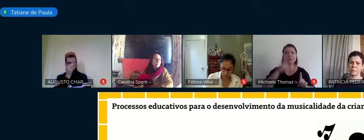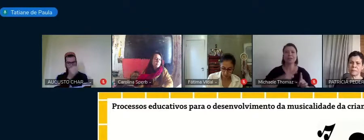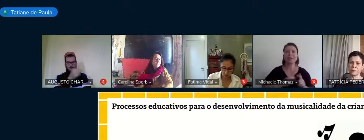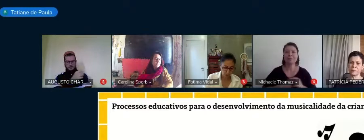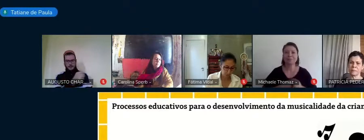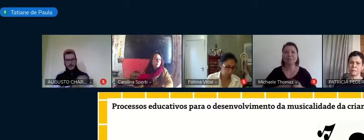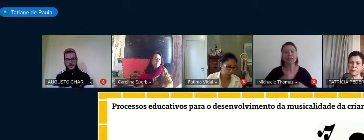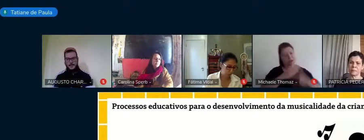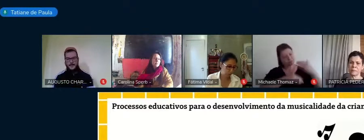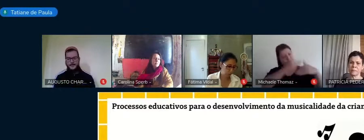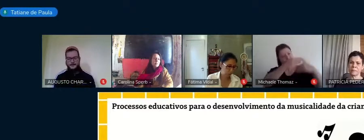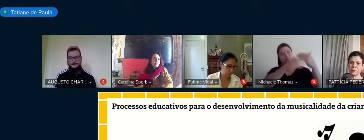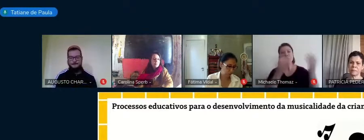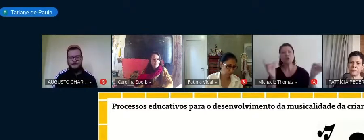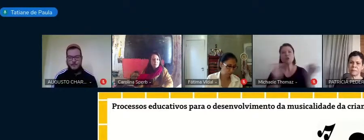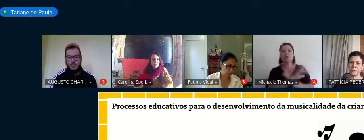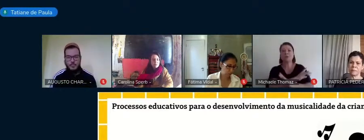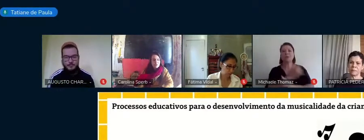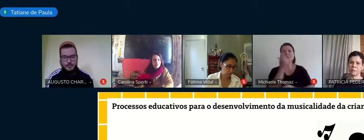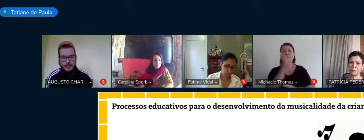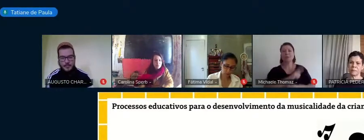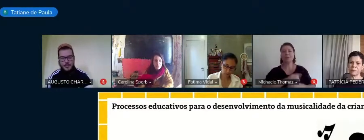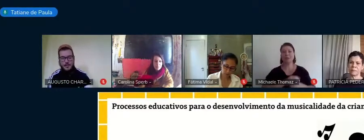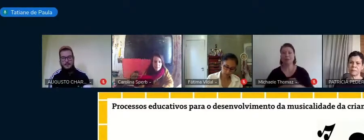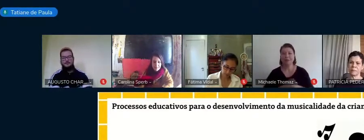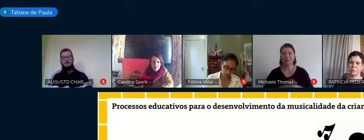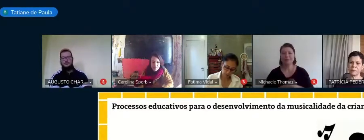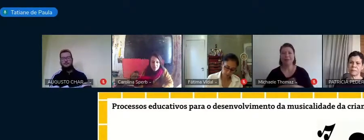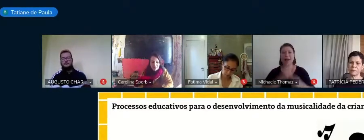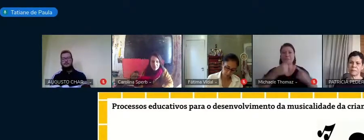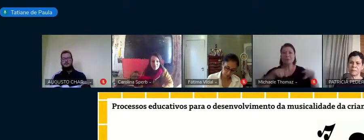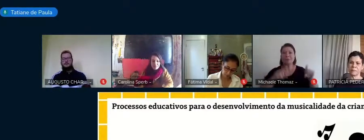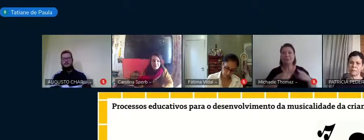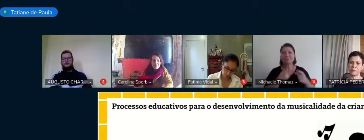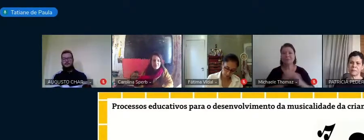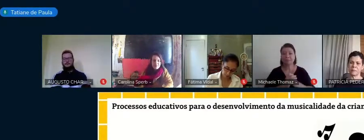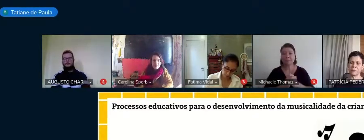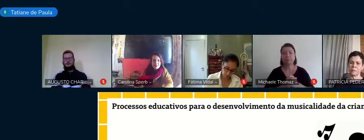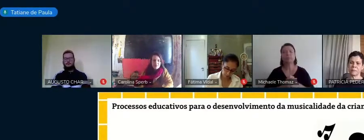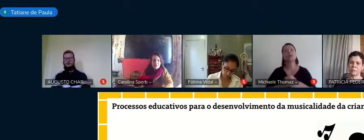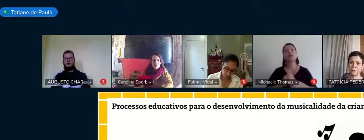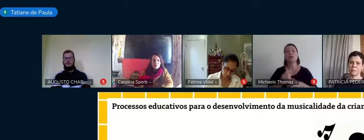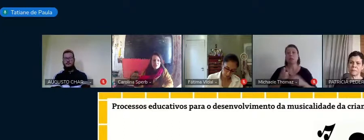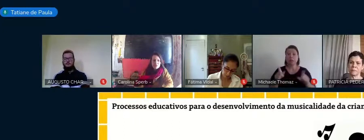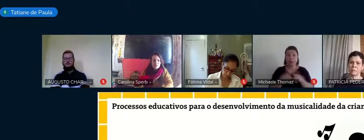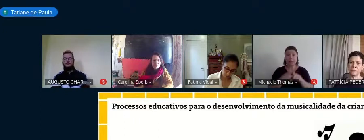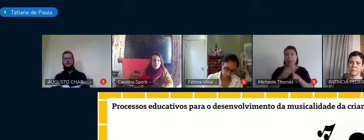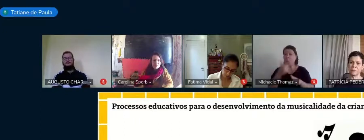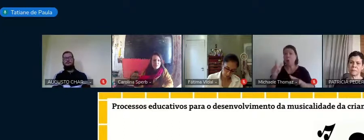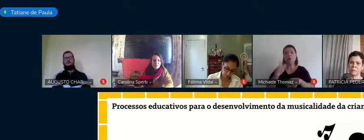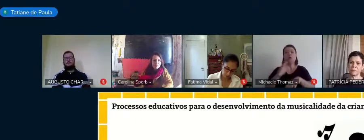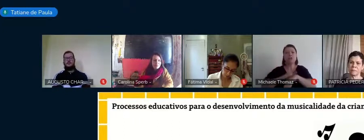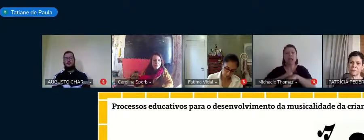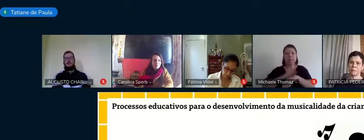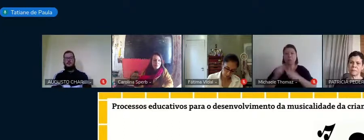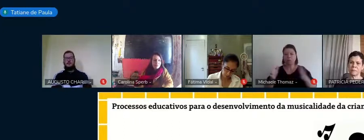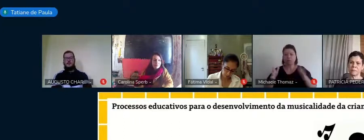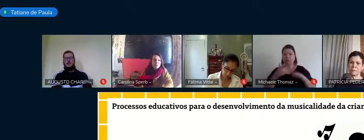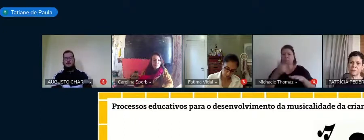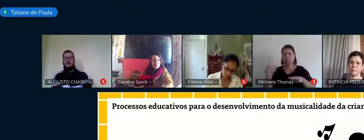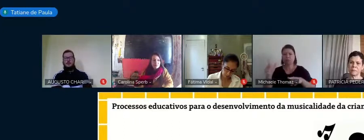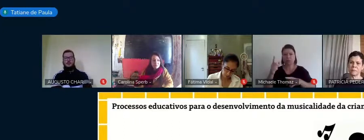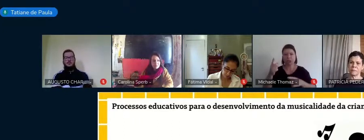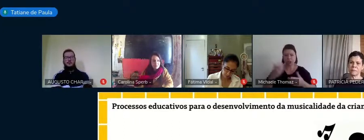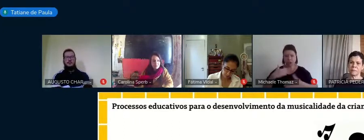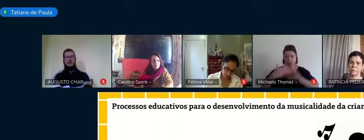Outro momento que a gente teve para organizar organizar os processos educativos para o desenvolvimento da musicalidade da